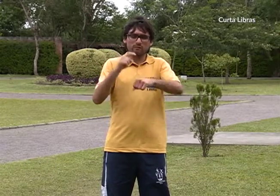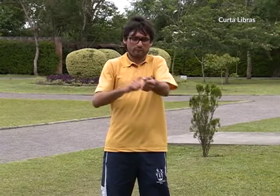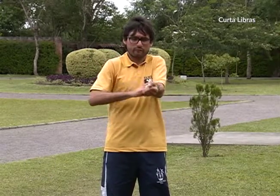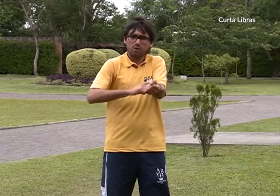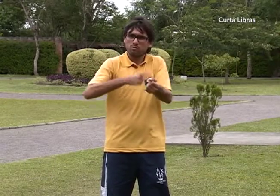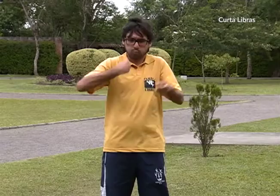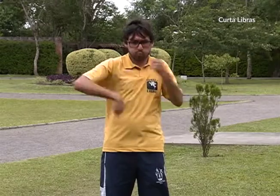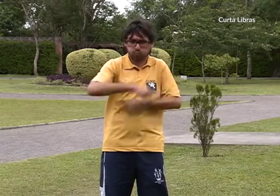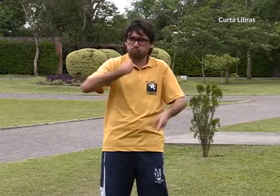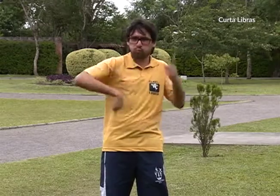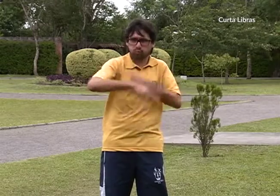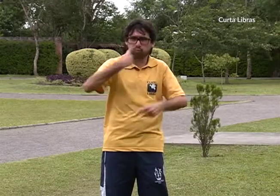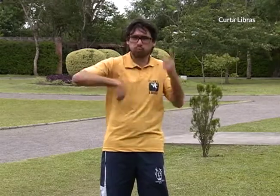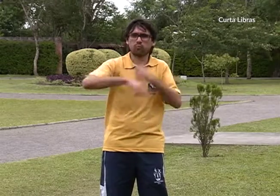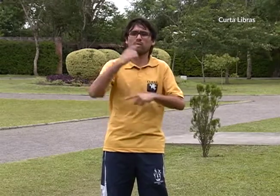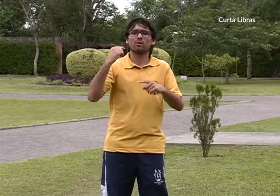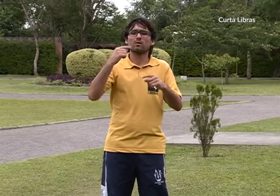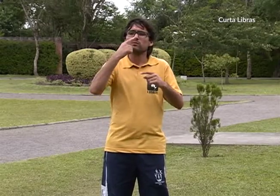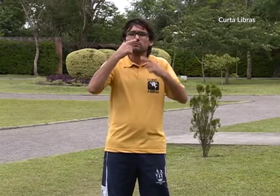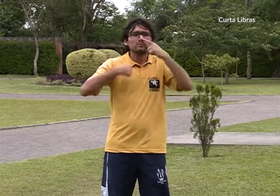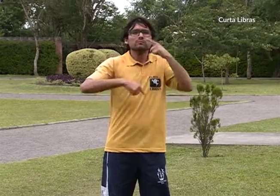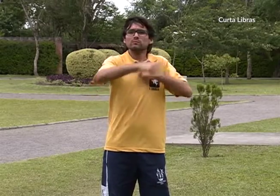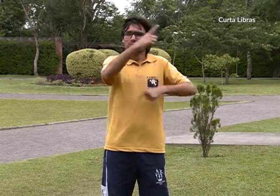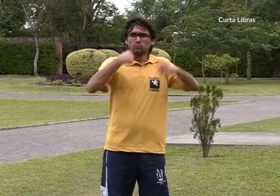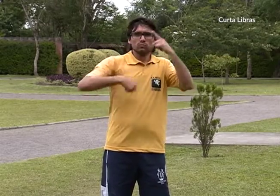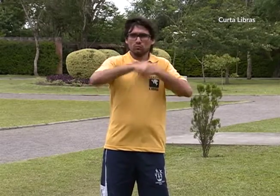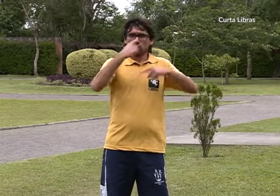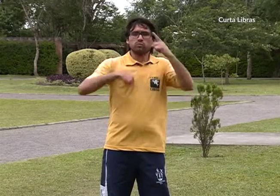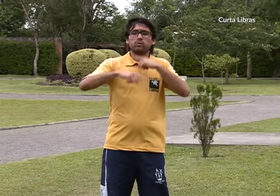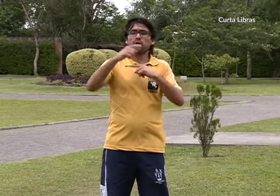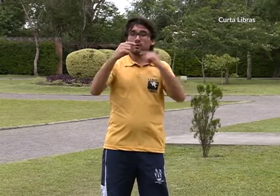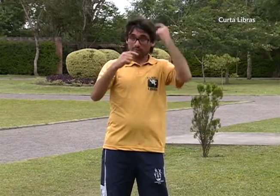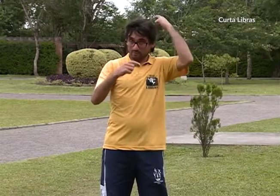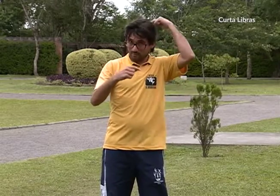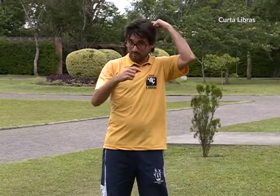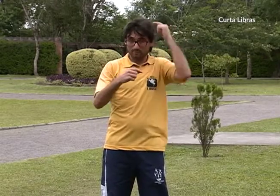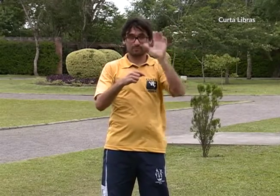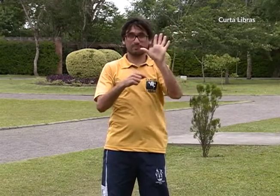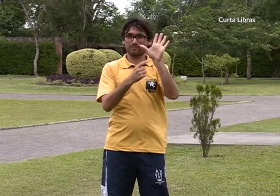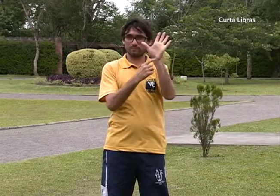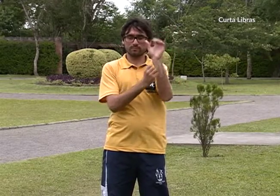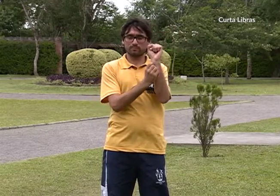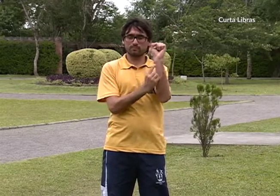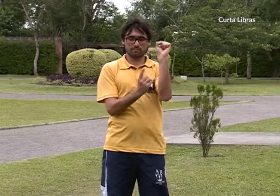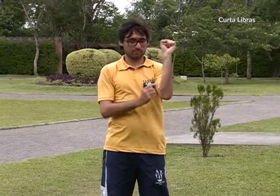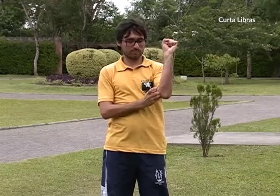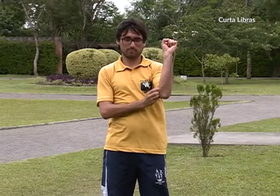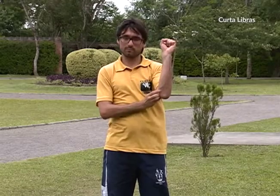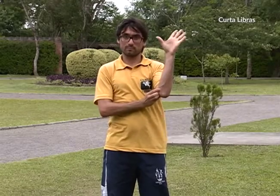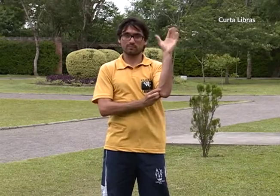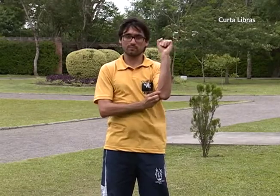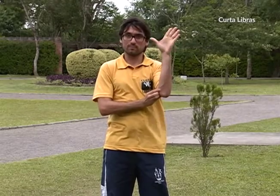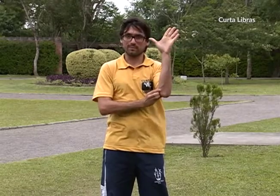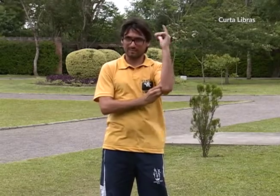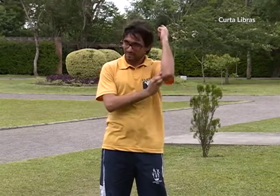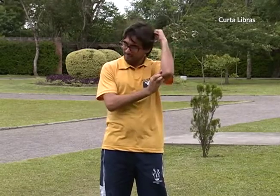as células do organismo, também ativa o sistema nervoso, equilibra a respiração e os neurônios contidos em nosso